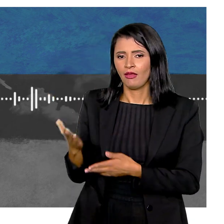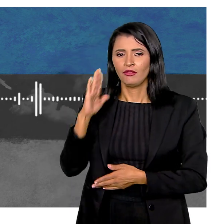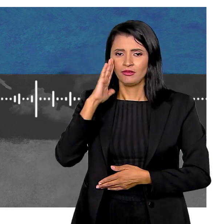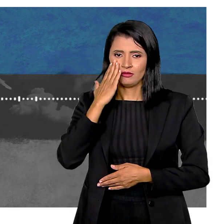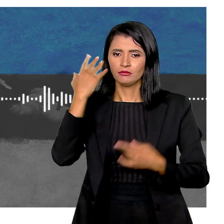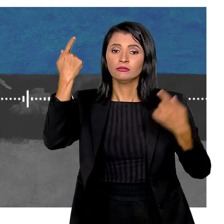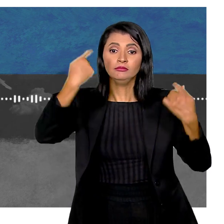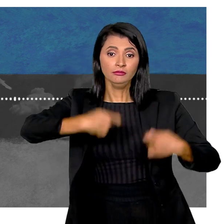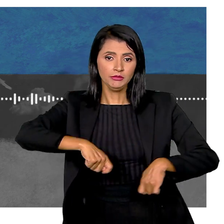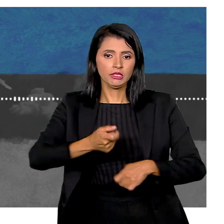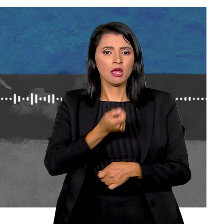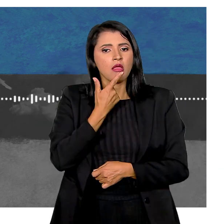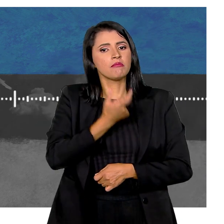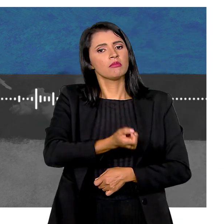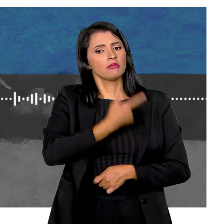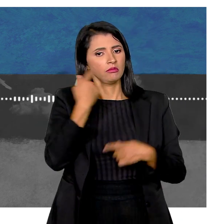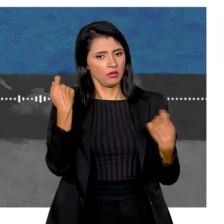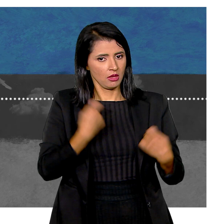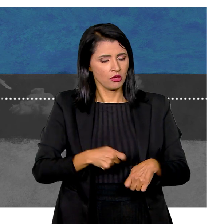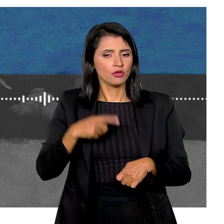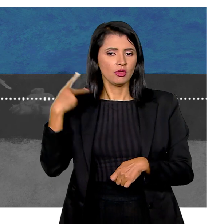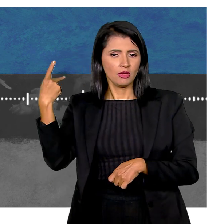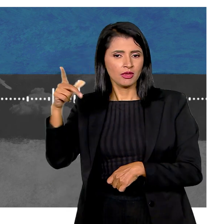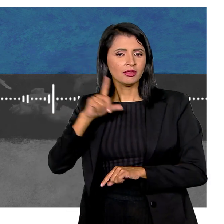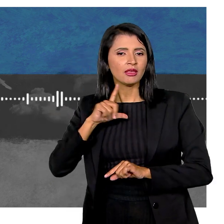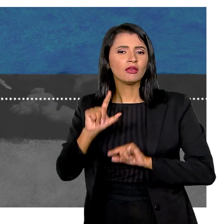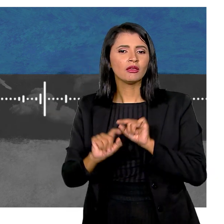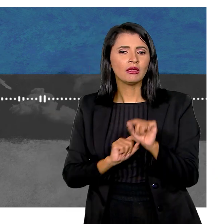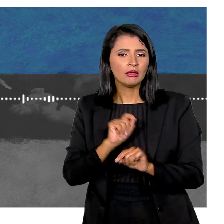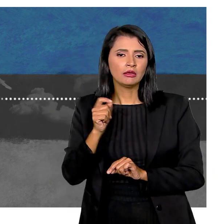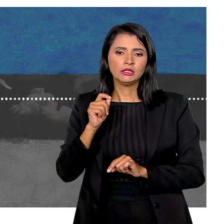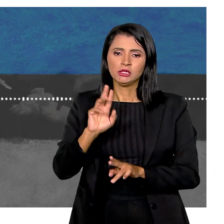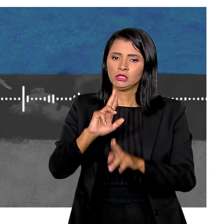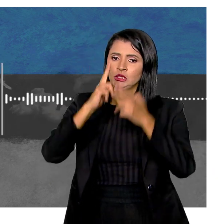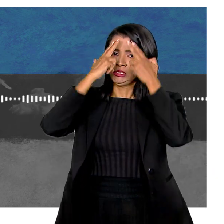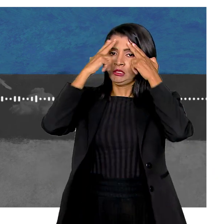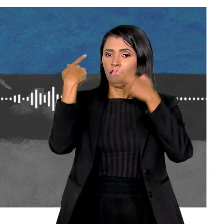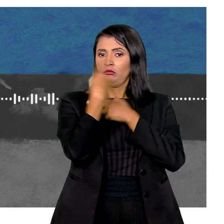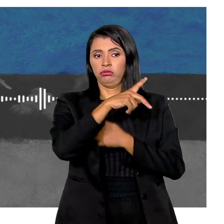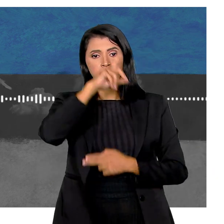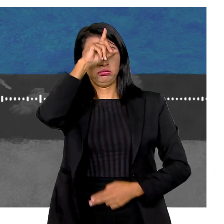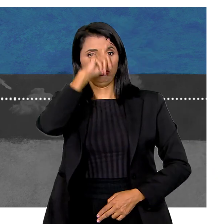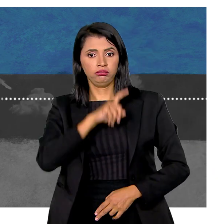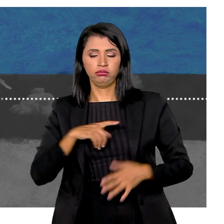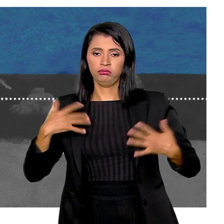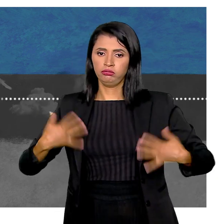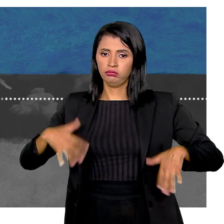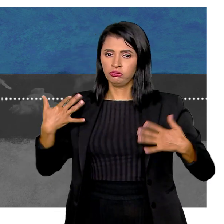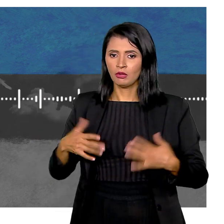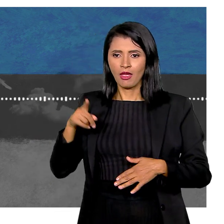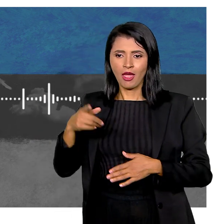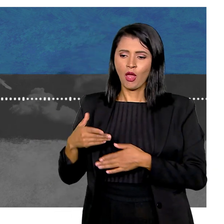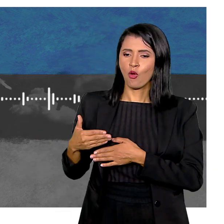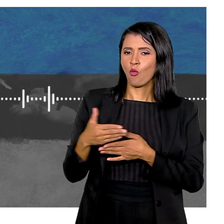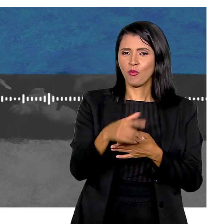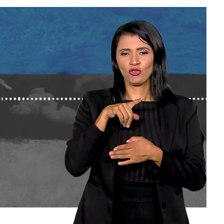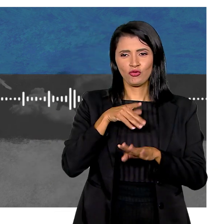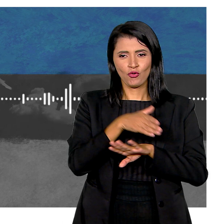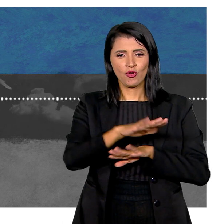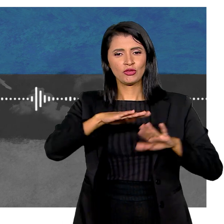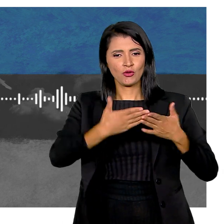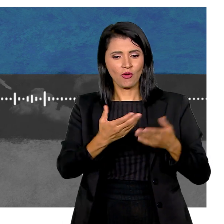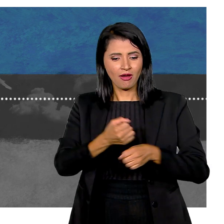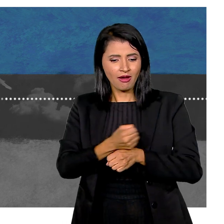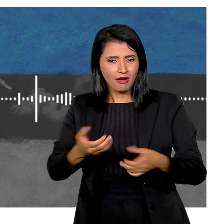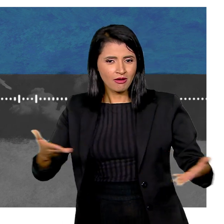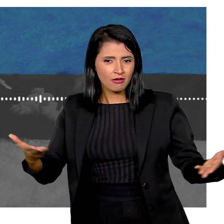A Liz entende que precisa tomar remédios E carrega consigo Um certo trauma de hospitais Ela começou a ir para